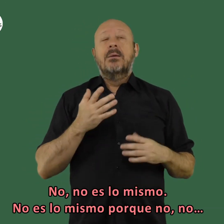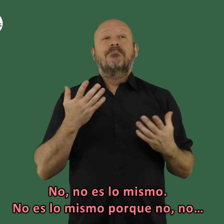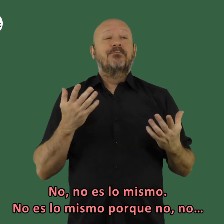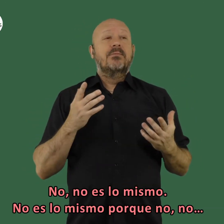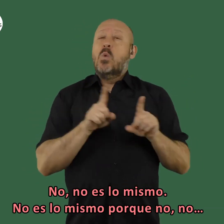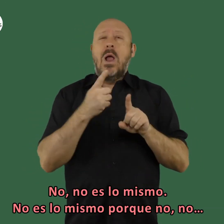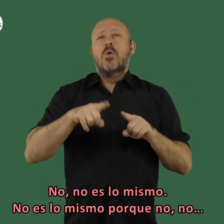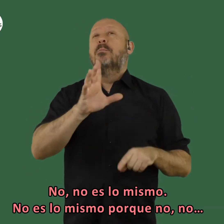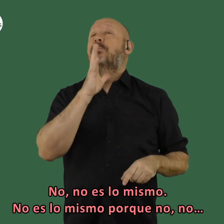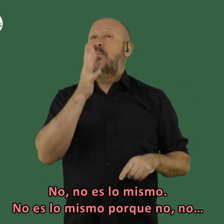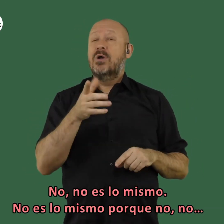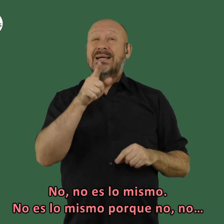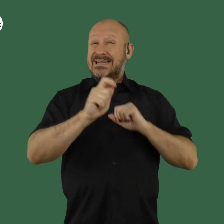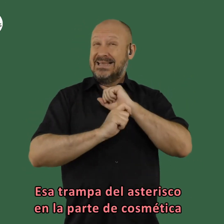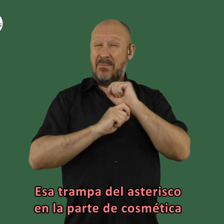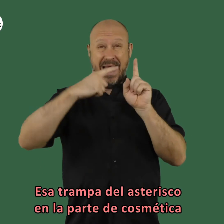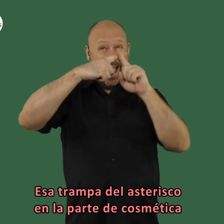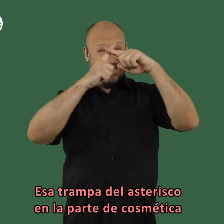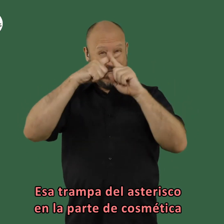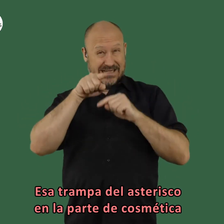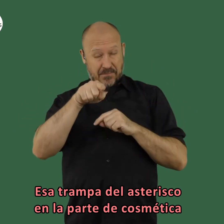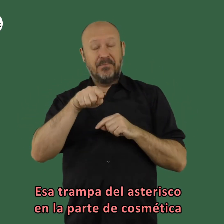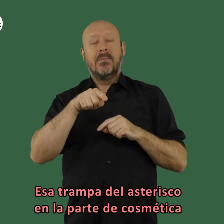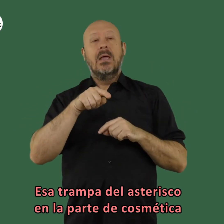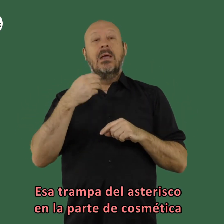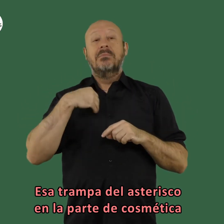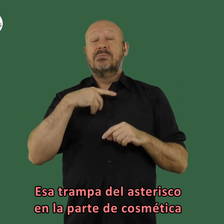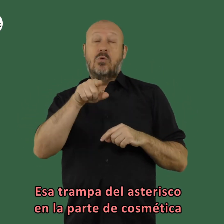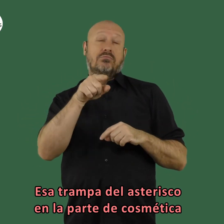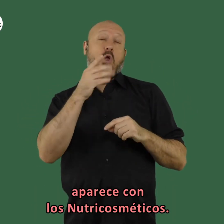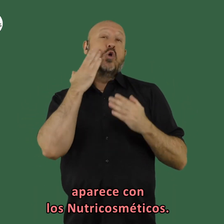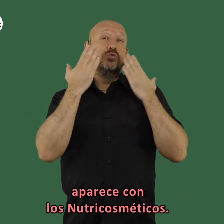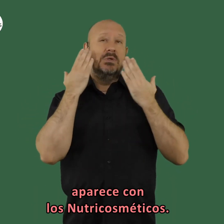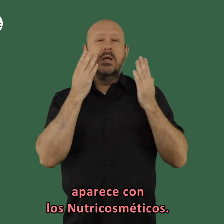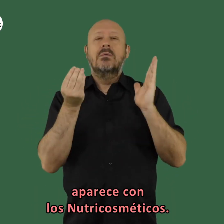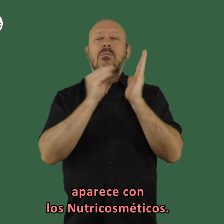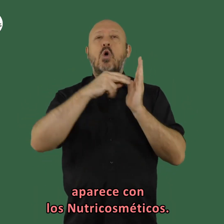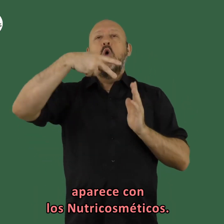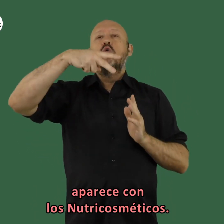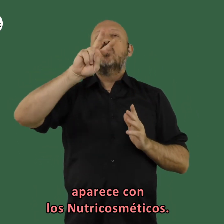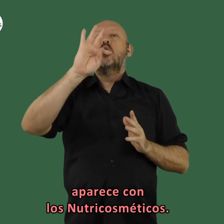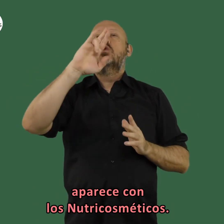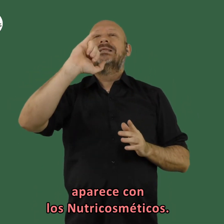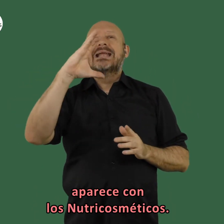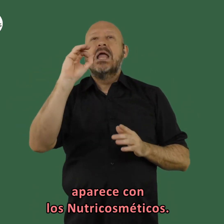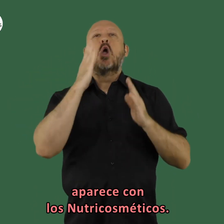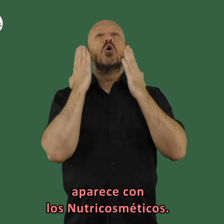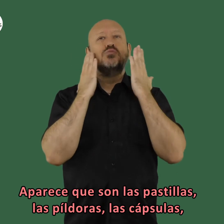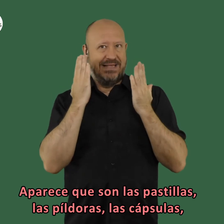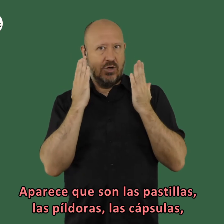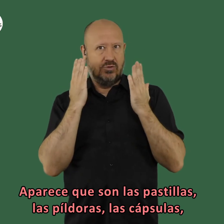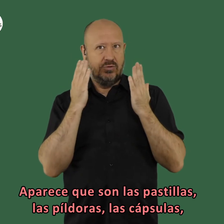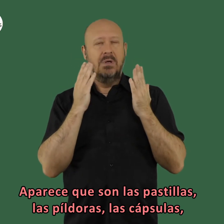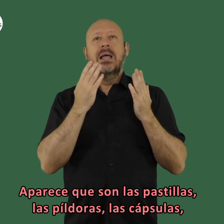porque no no esa trampa del asterisco en la parte de cosmética aparece con los nutricosméticos